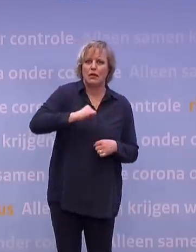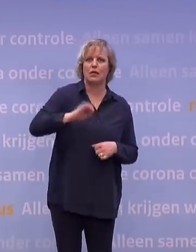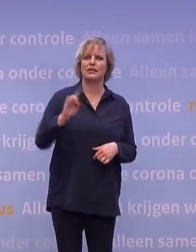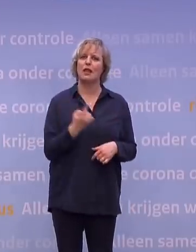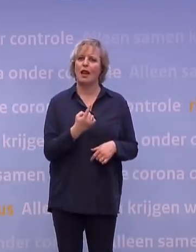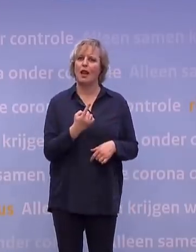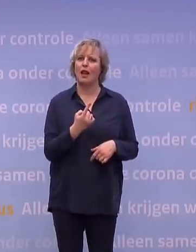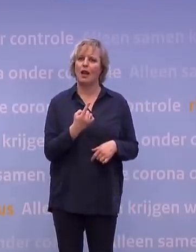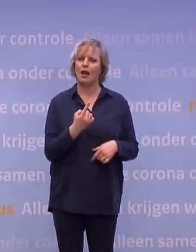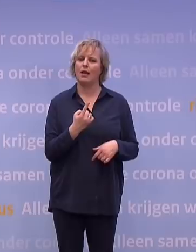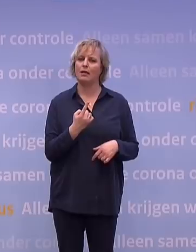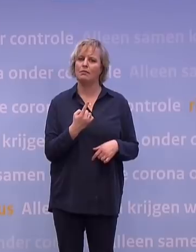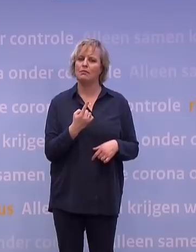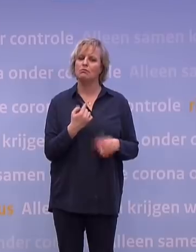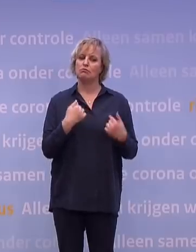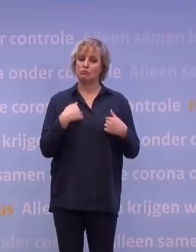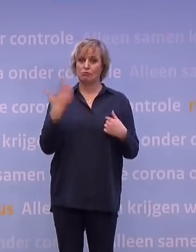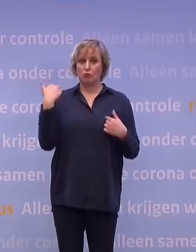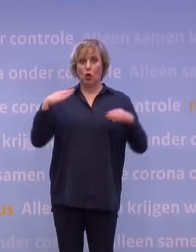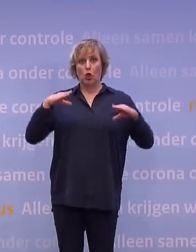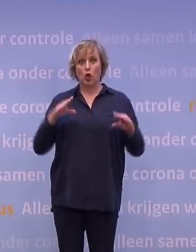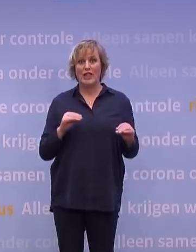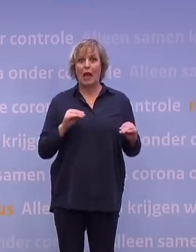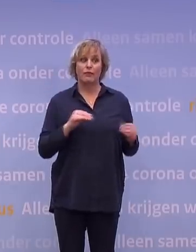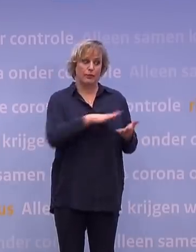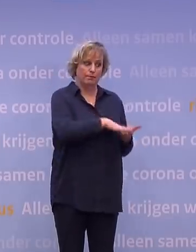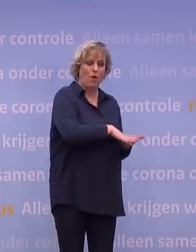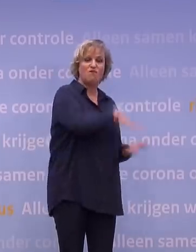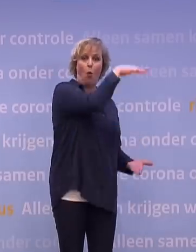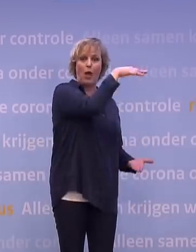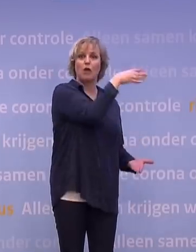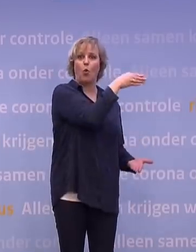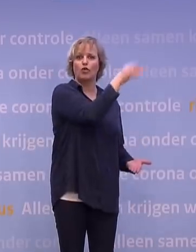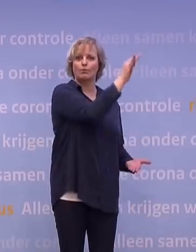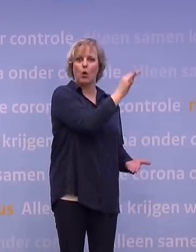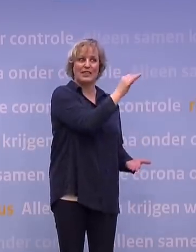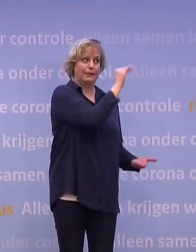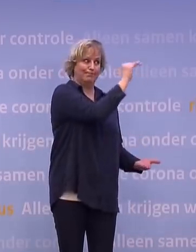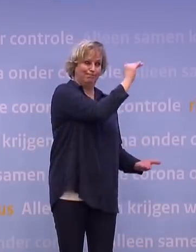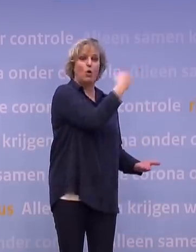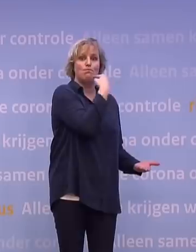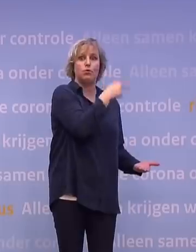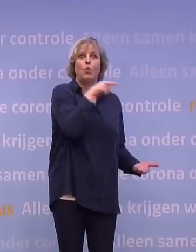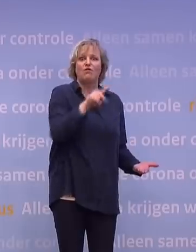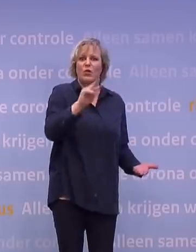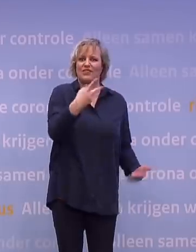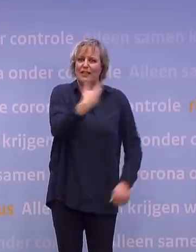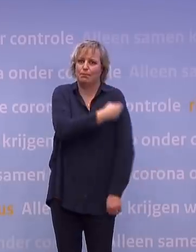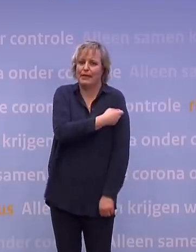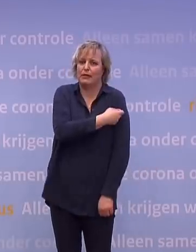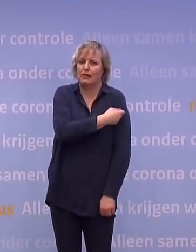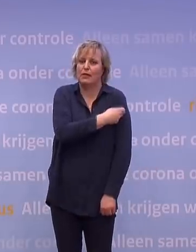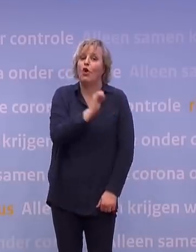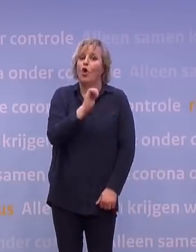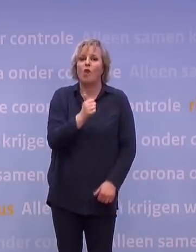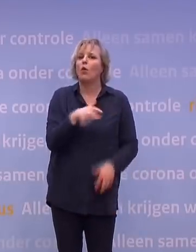En wat wij deden is 100 procent voorraad aanhouden voor de tweede prik. Dat is eigenlijk ook in iedere situatie is dat het beste om te doen, omdat je dan geen risico loopt